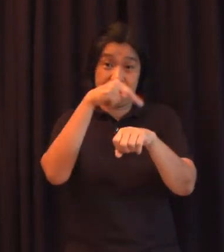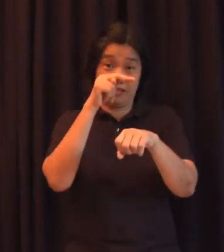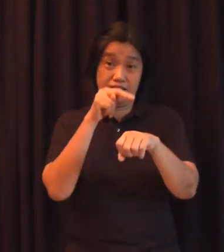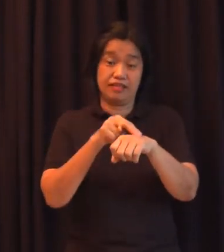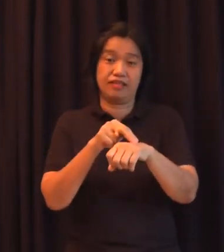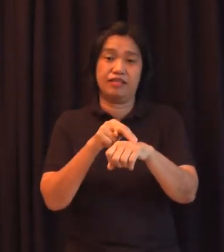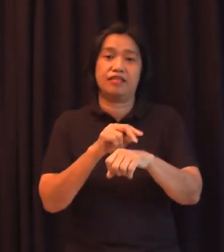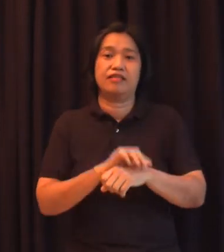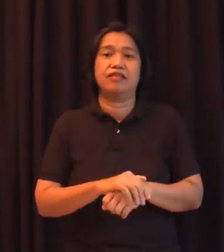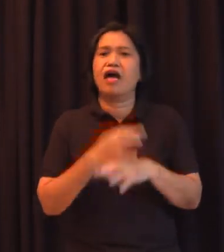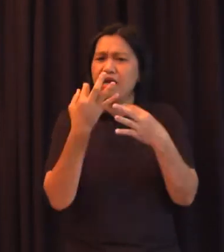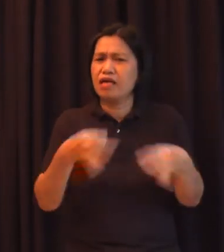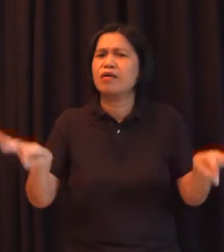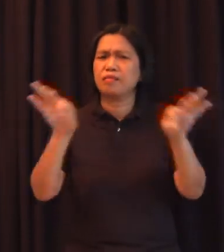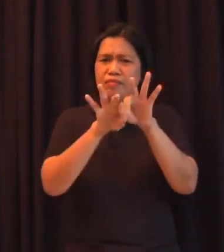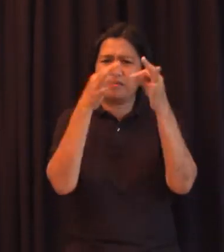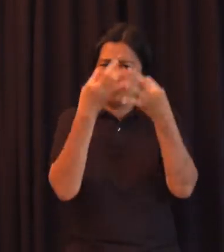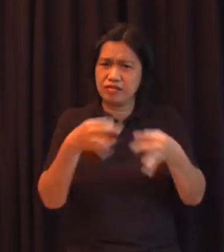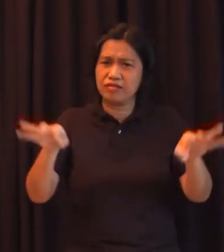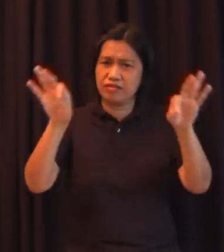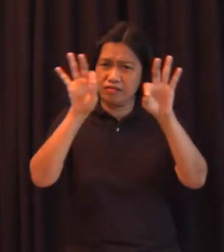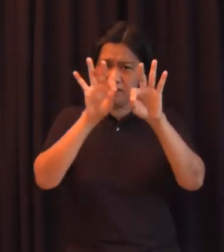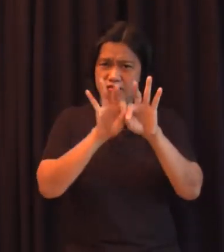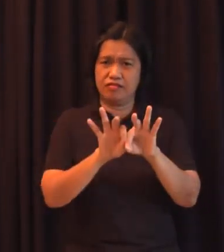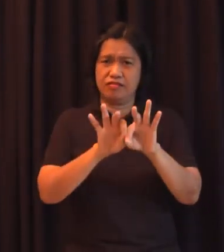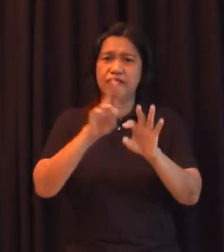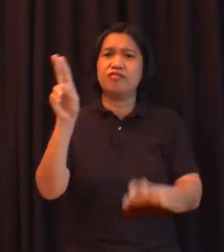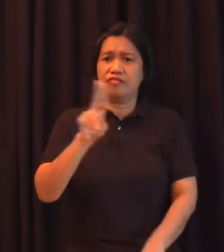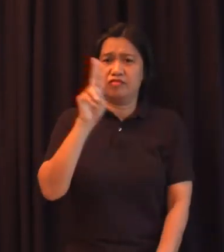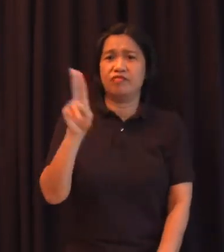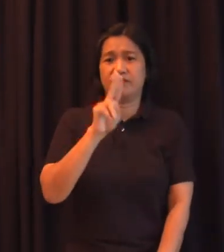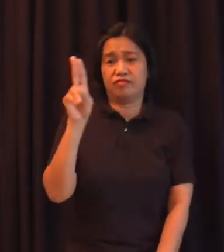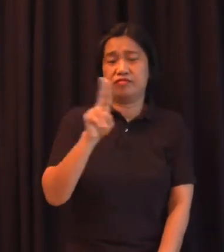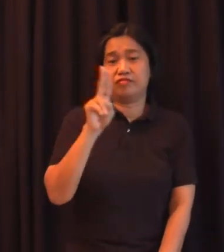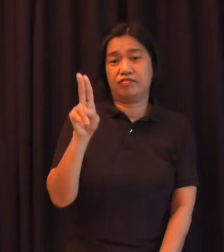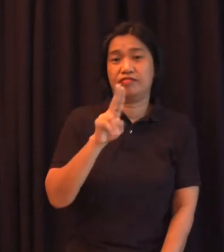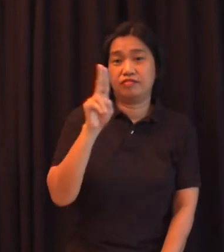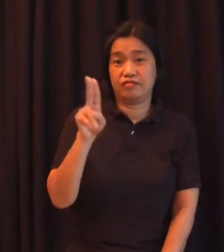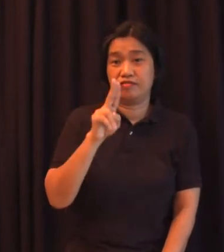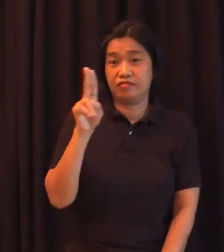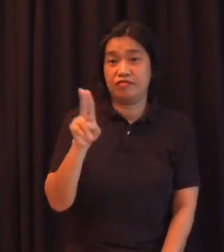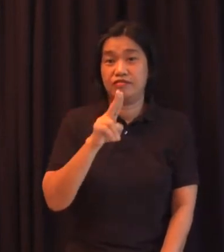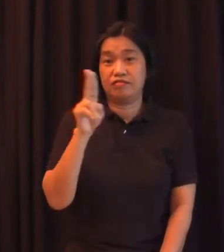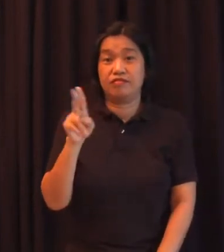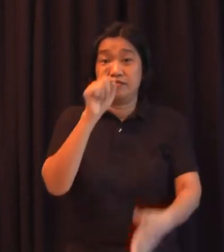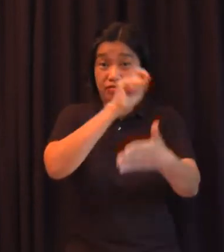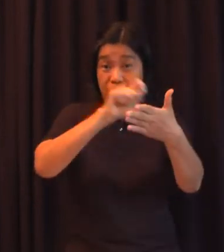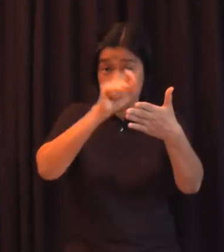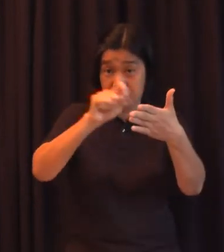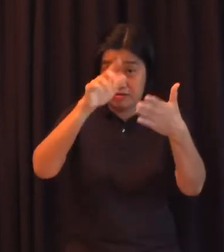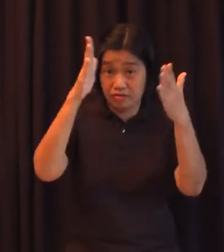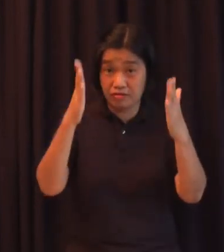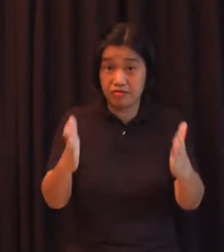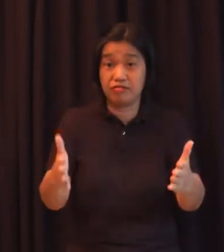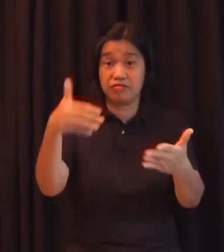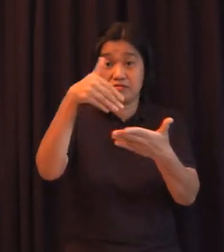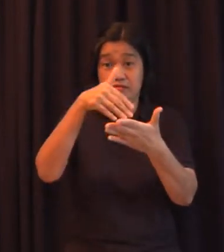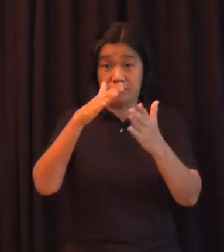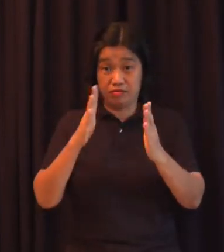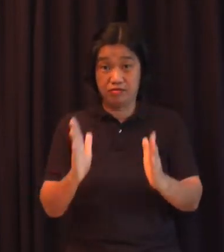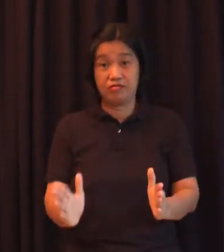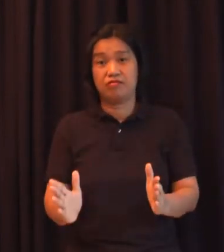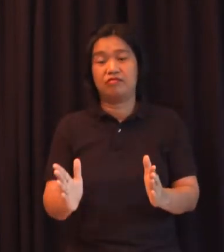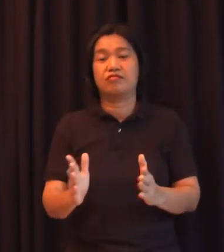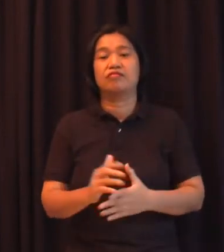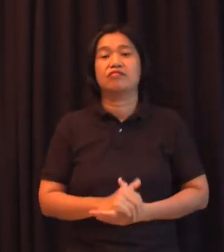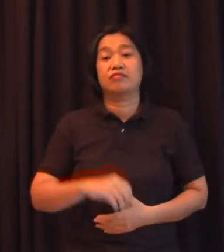mahalaga na pinapagamit natin ito sa mga writers, sa mga sudyante, sa mga scholars